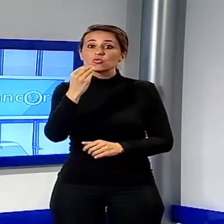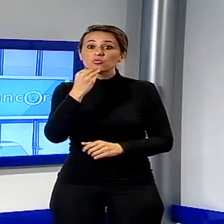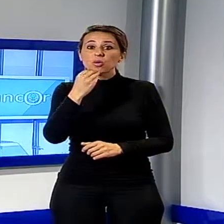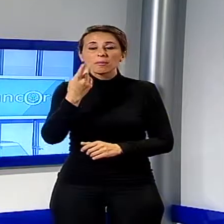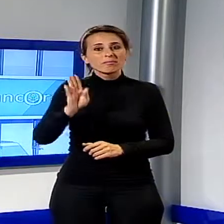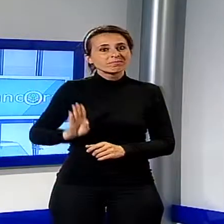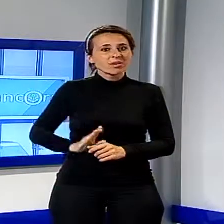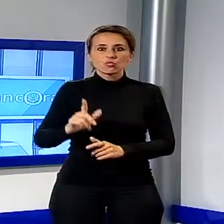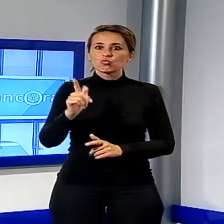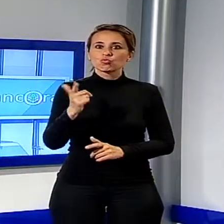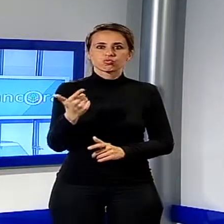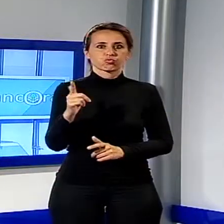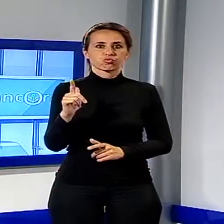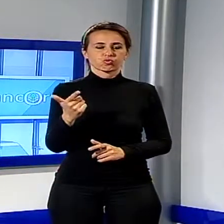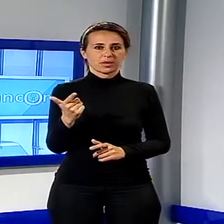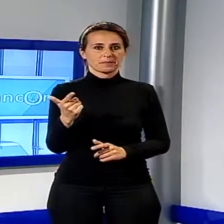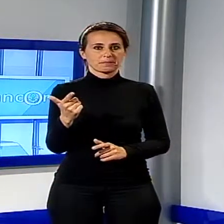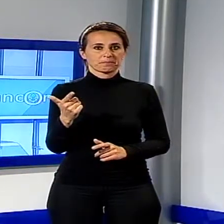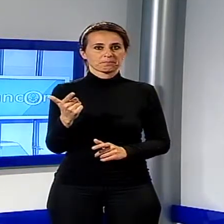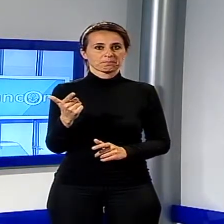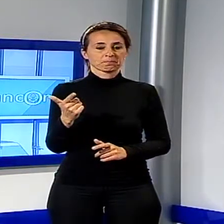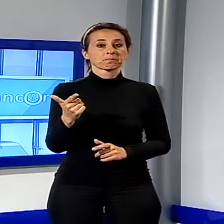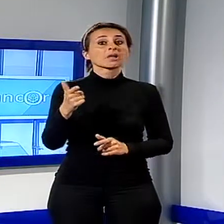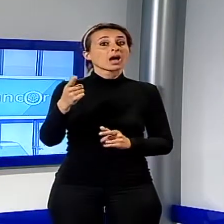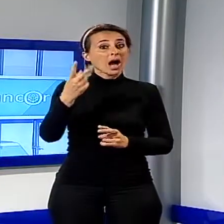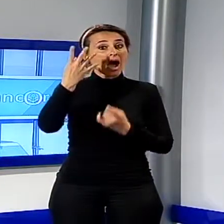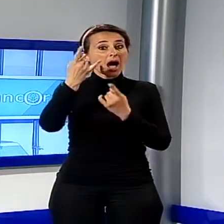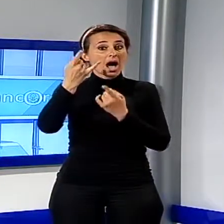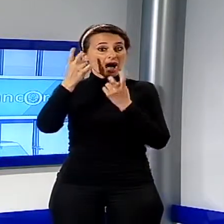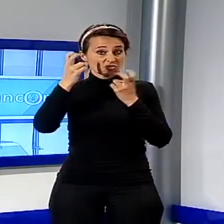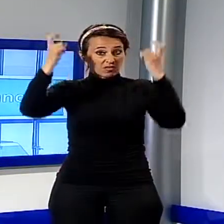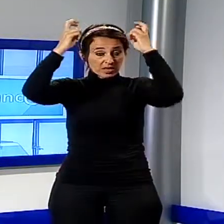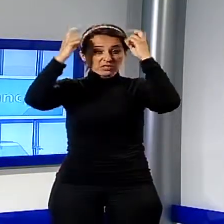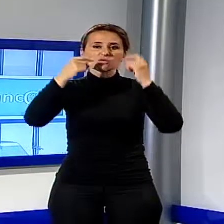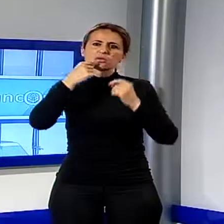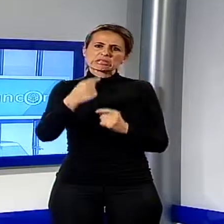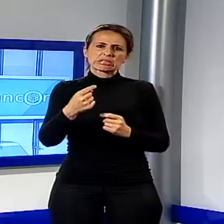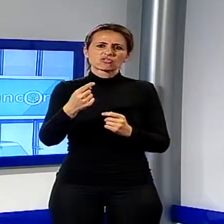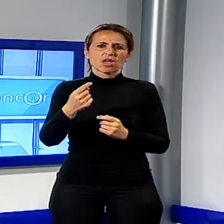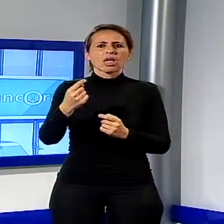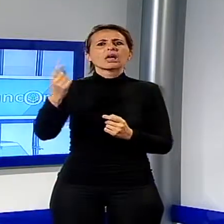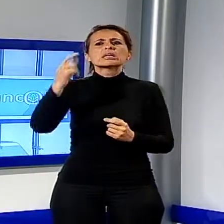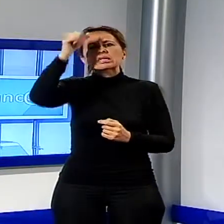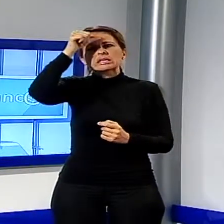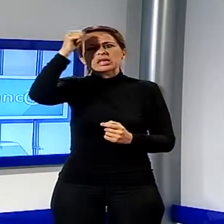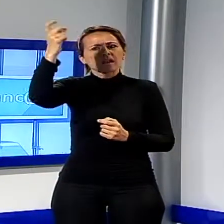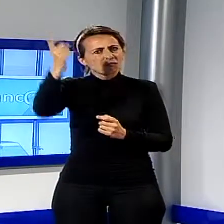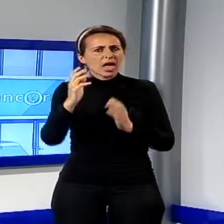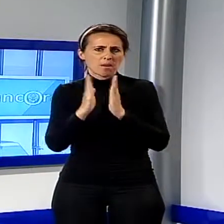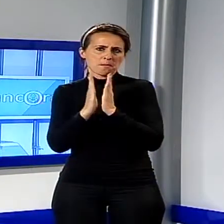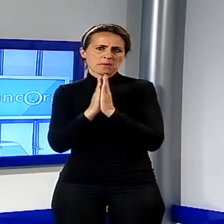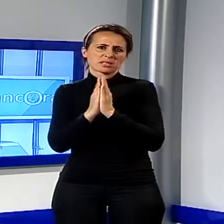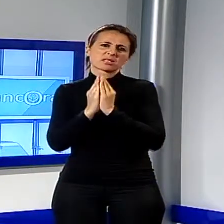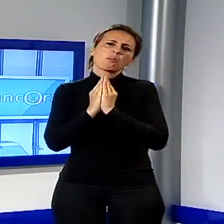mangiare e invita i cattolici, quando vanno a Messa, a portarsi dietro un pacco di pasta per